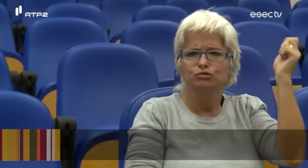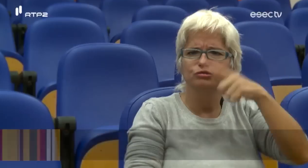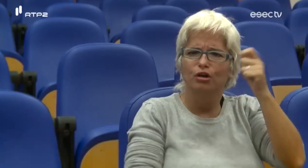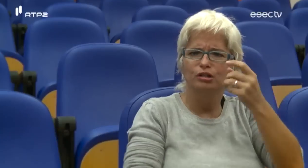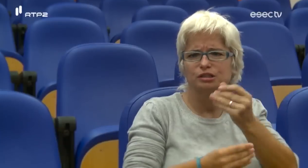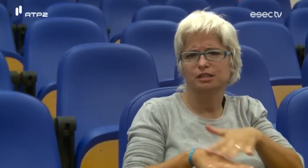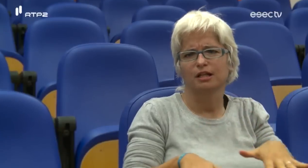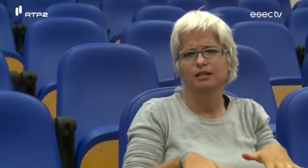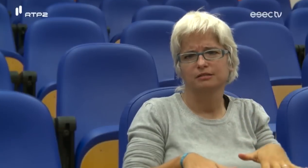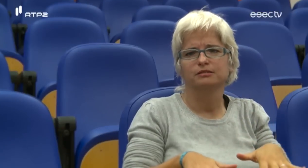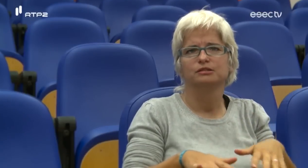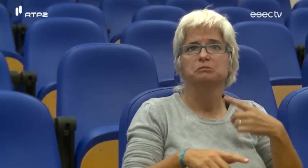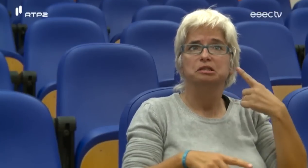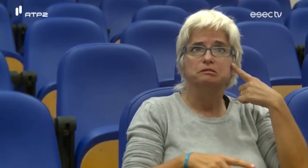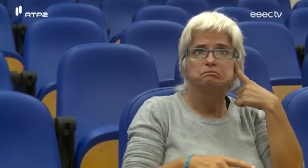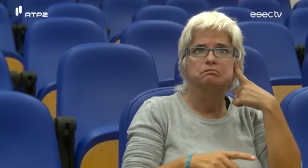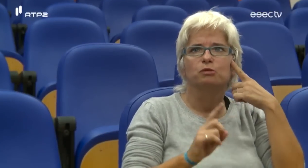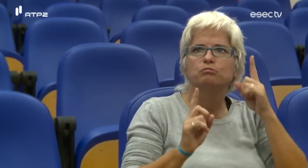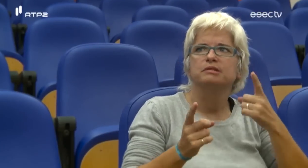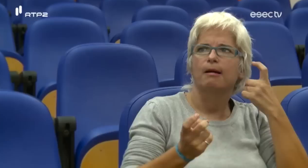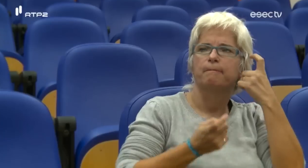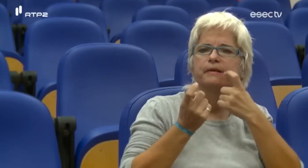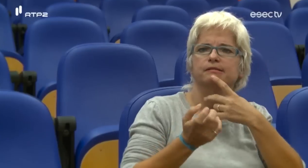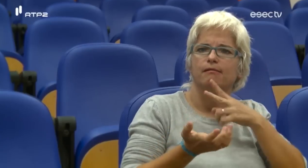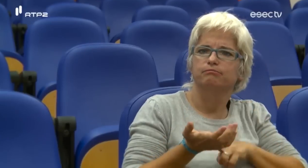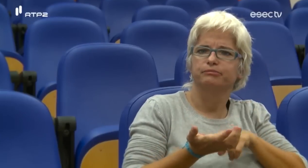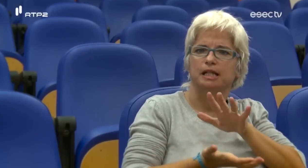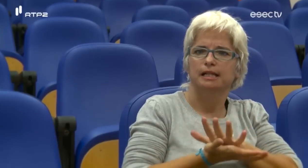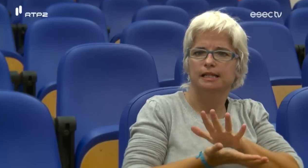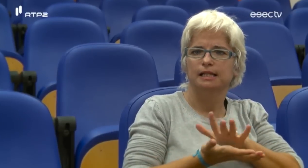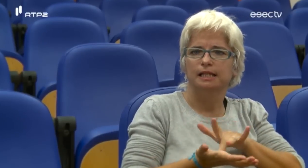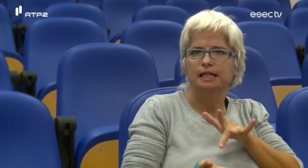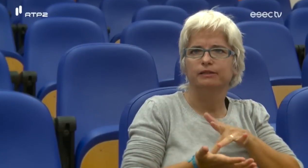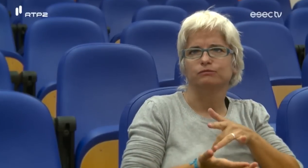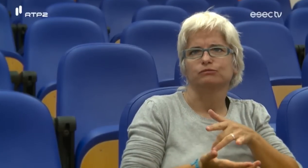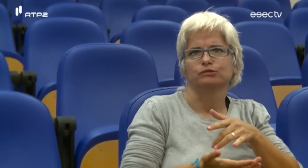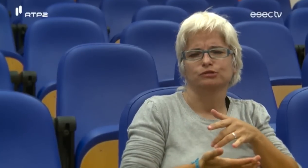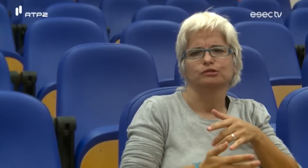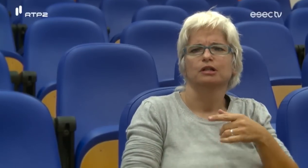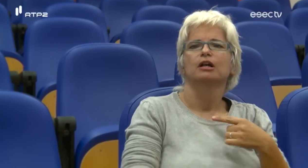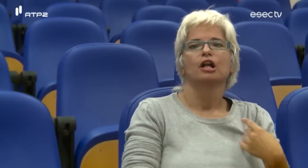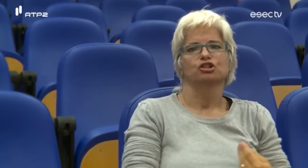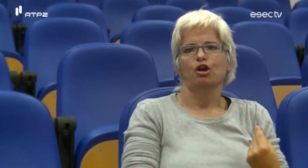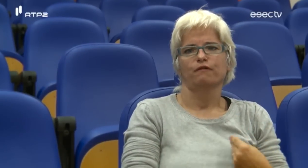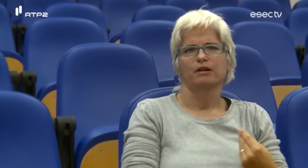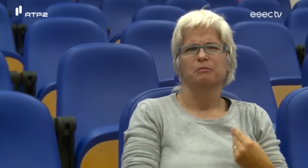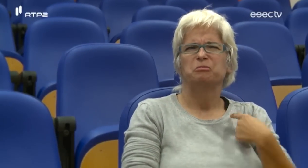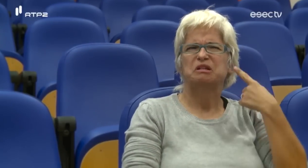escrevi, gosto muito de contar histórias, principalmente de contar histórias a crianças, mas pensar em editar livros.